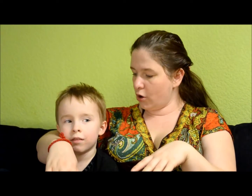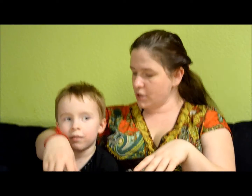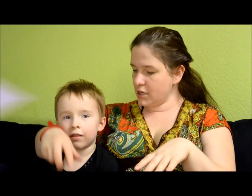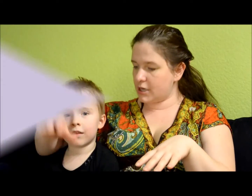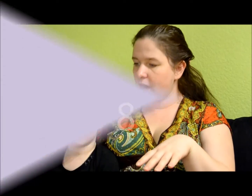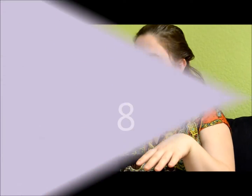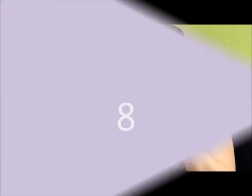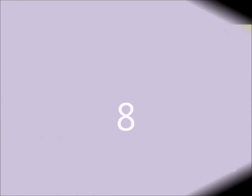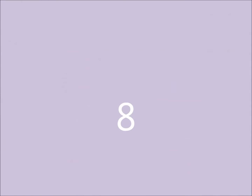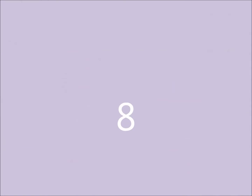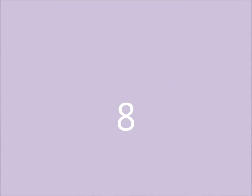õige!